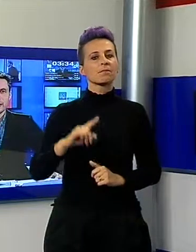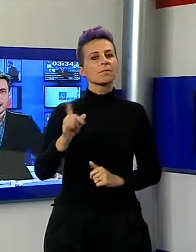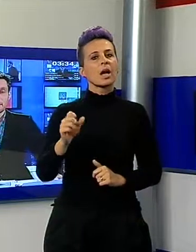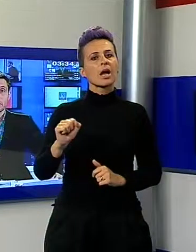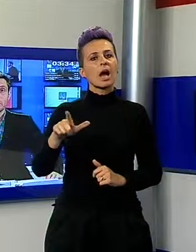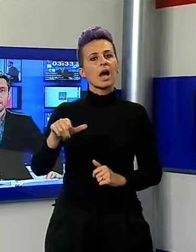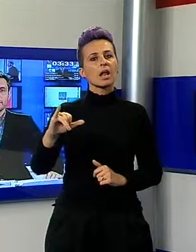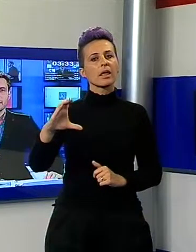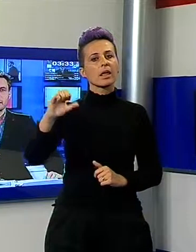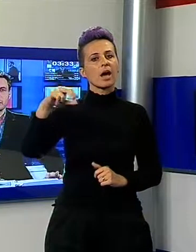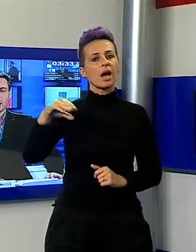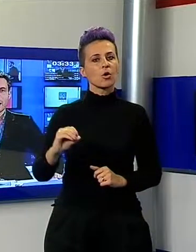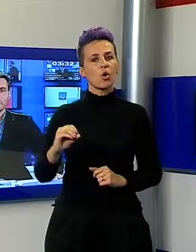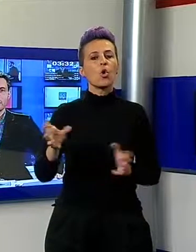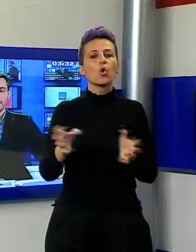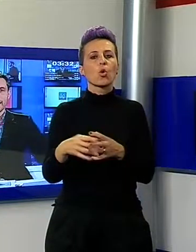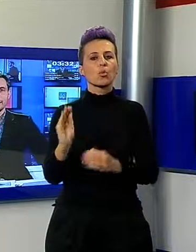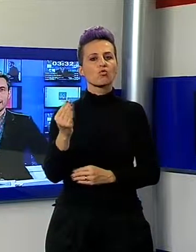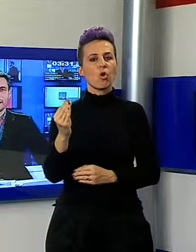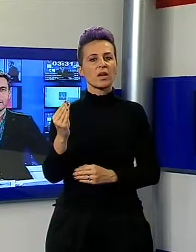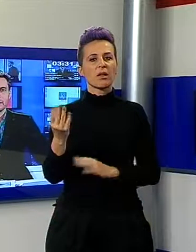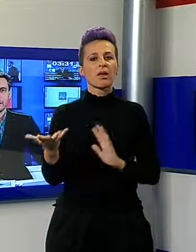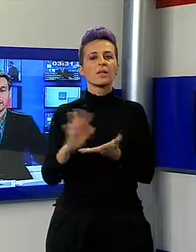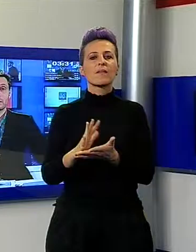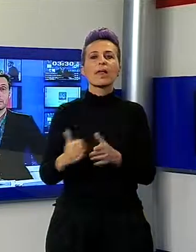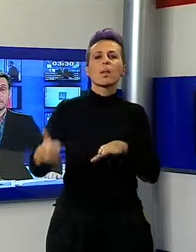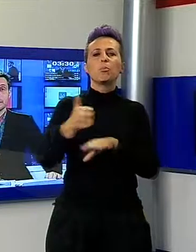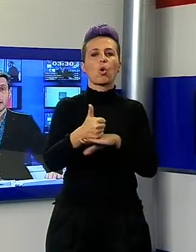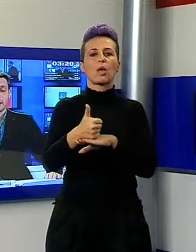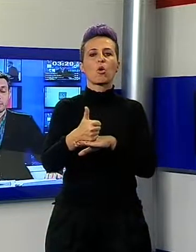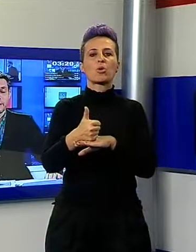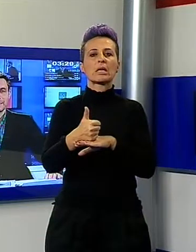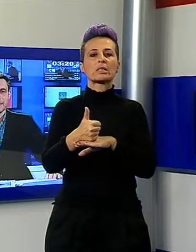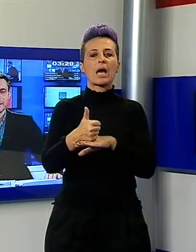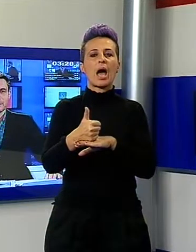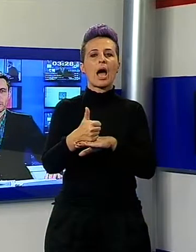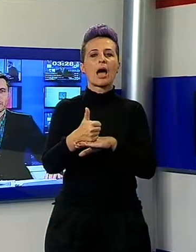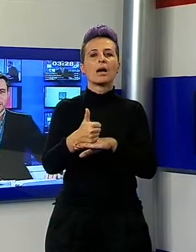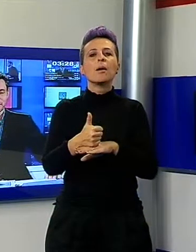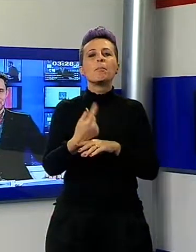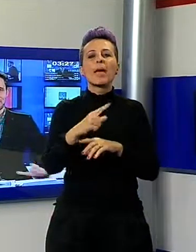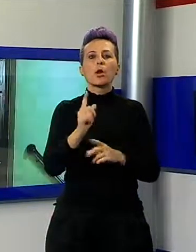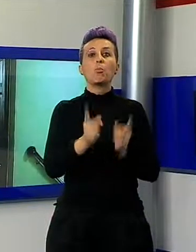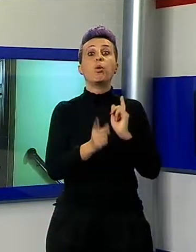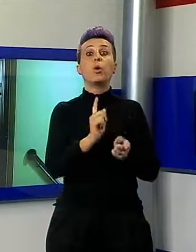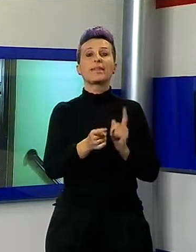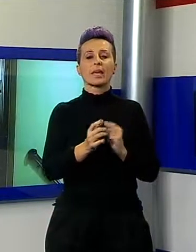stati protagonisti di una giornata alla scoperta delle istituzioni.